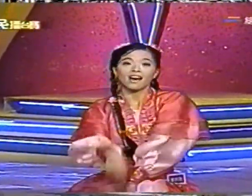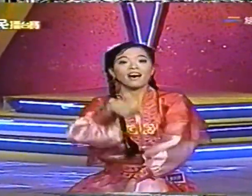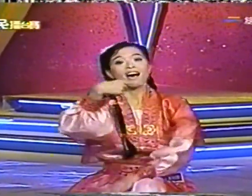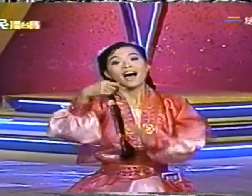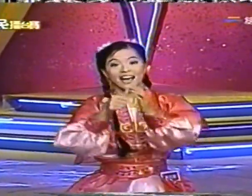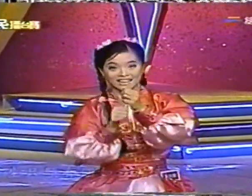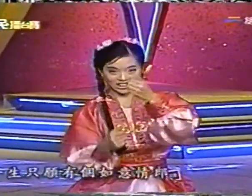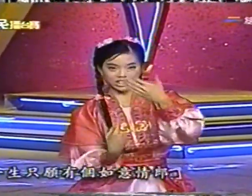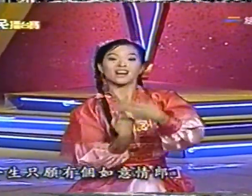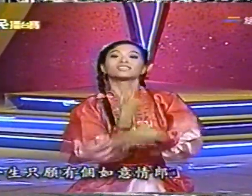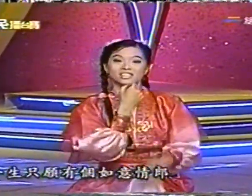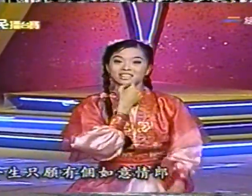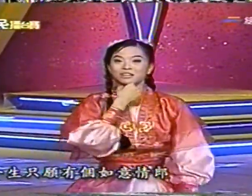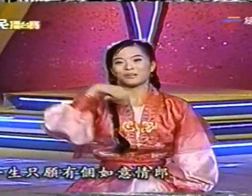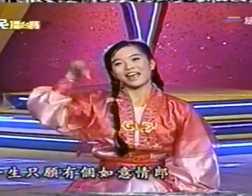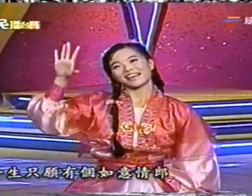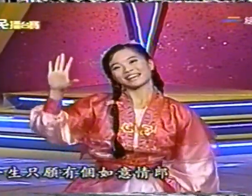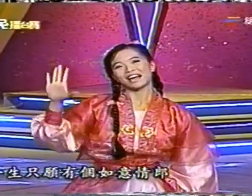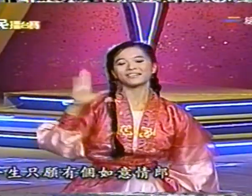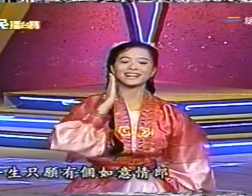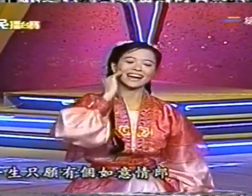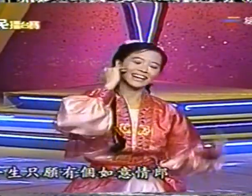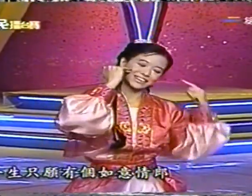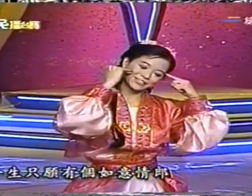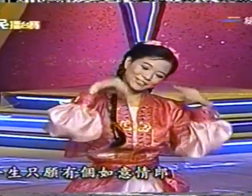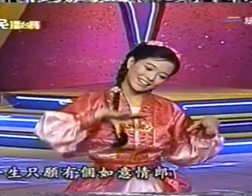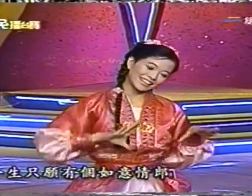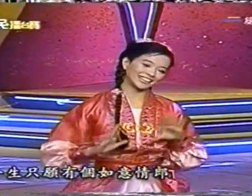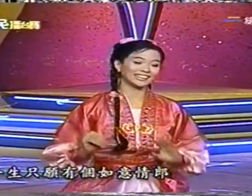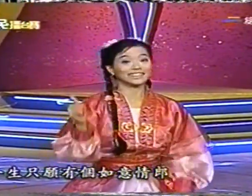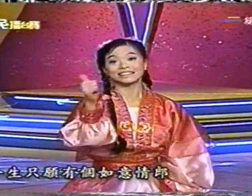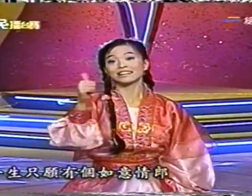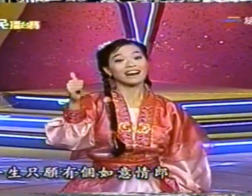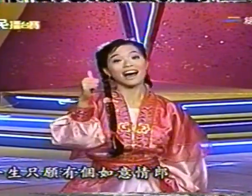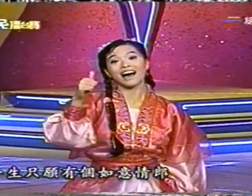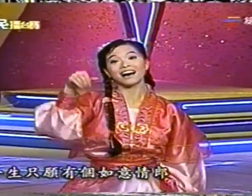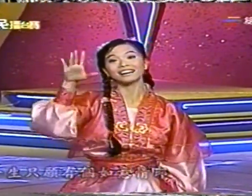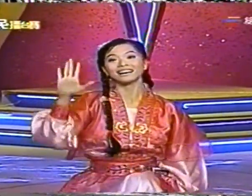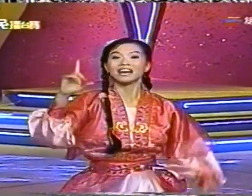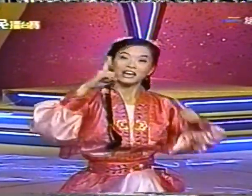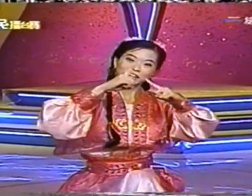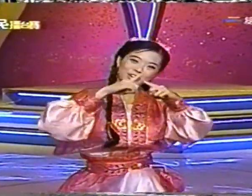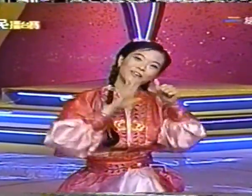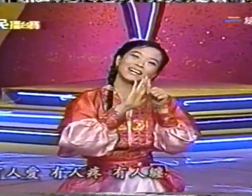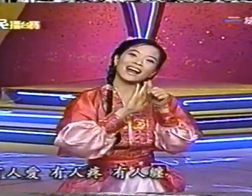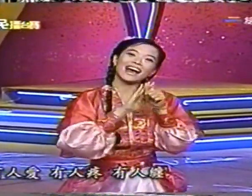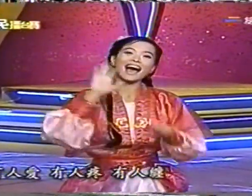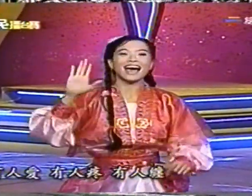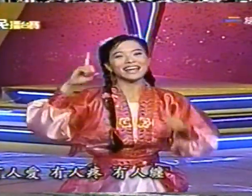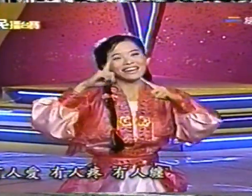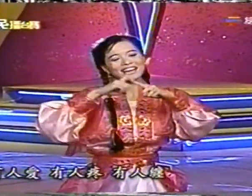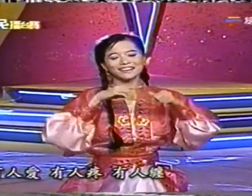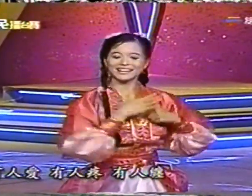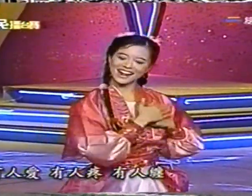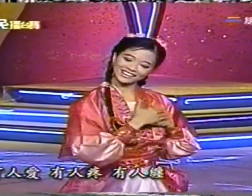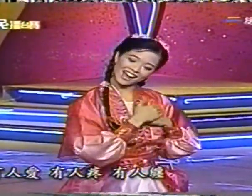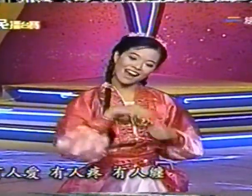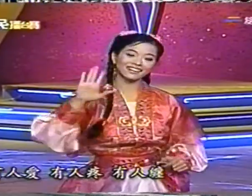一生只愿有何如意晴朗有人爱有人疼